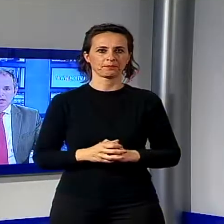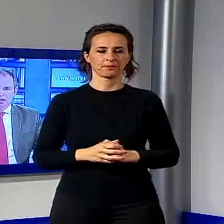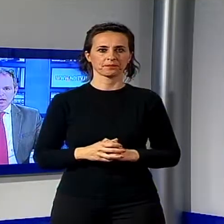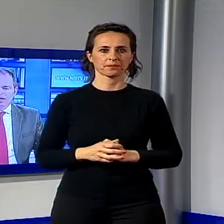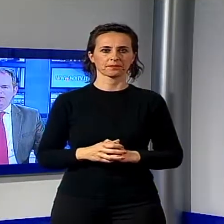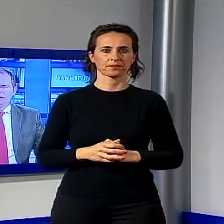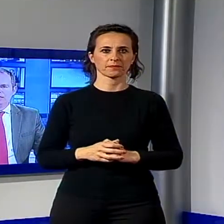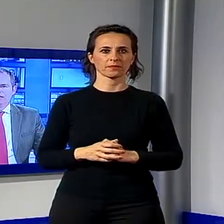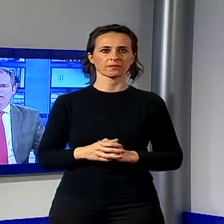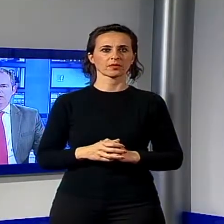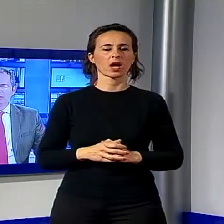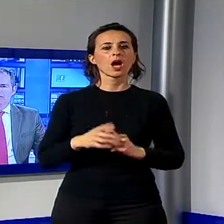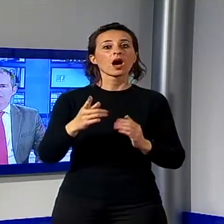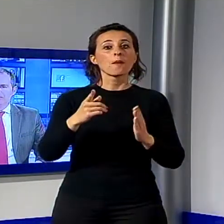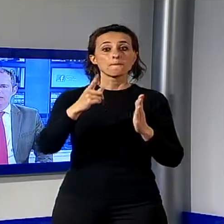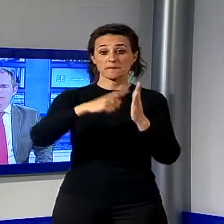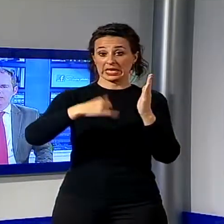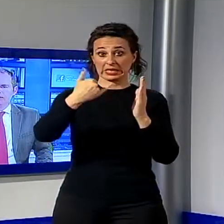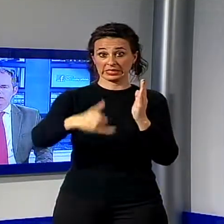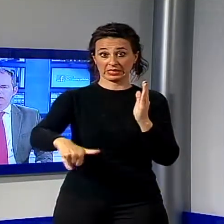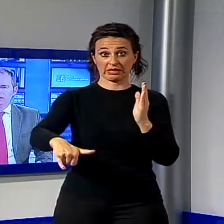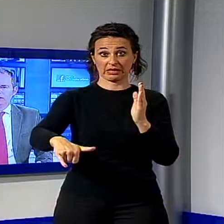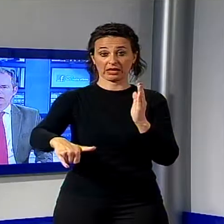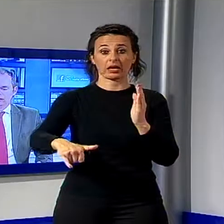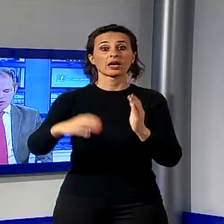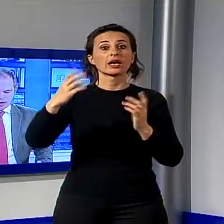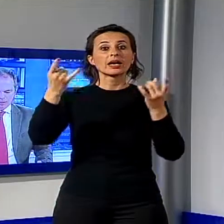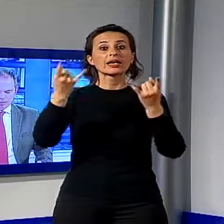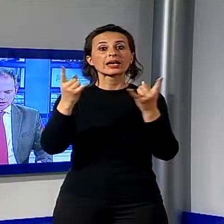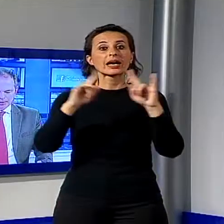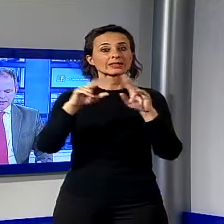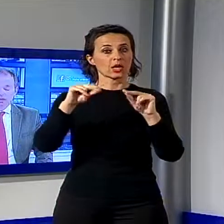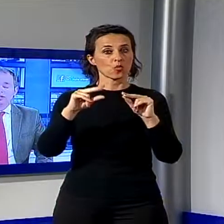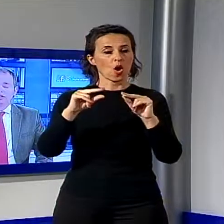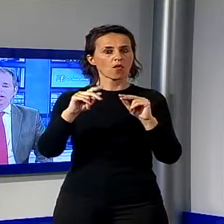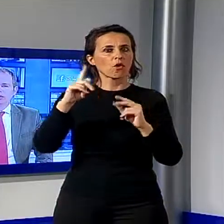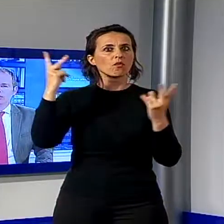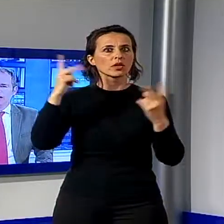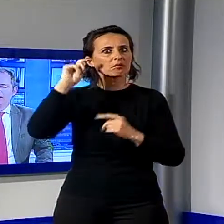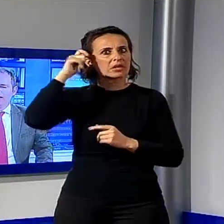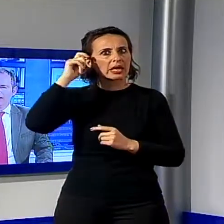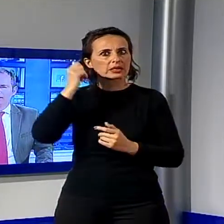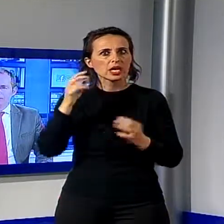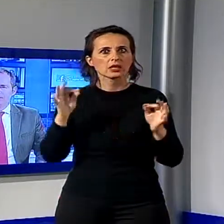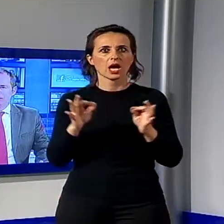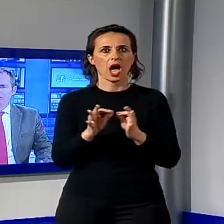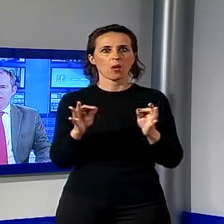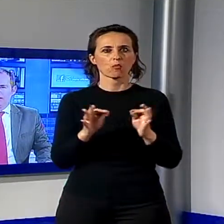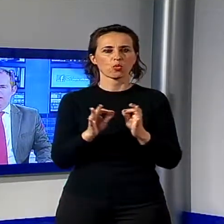Alla fine del mese a Castelnuovo è in programma un interessantissimo appuntamento dedicato alle erbe spontanee.